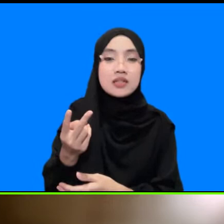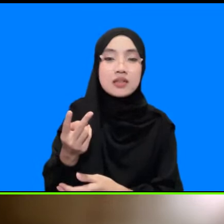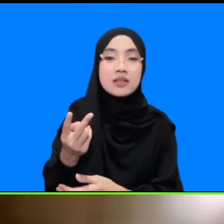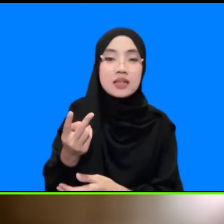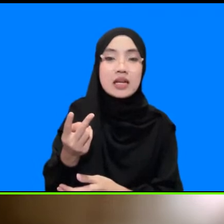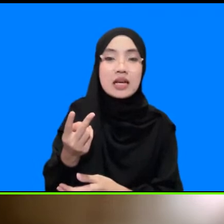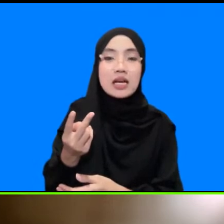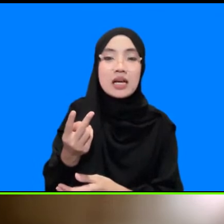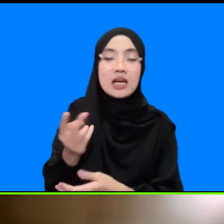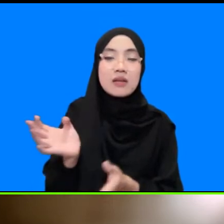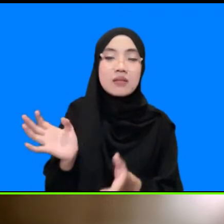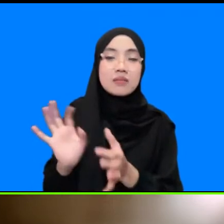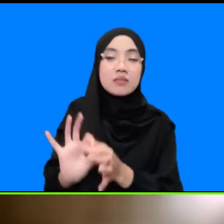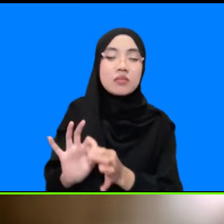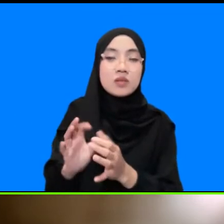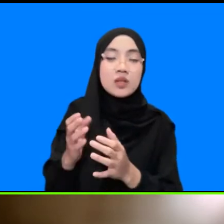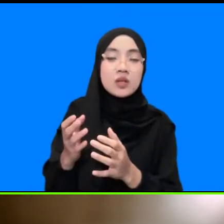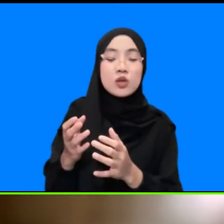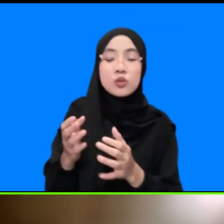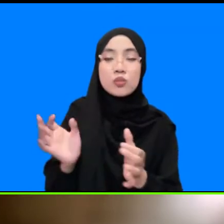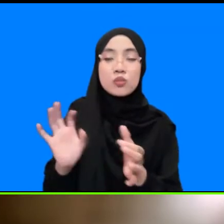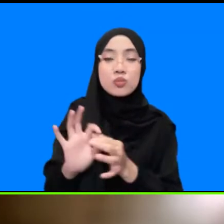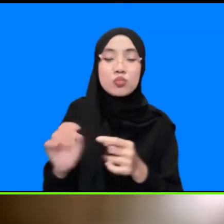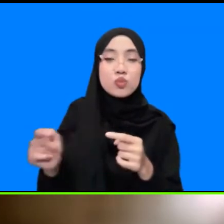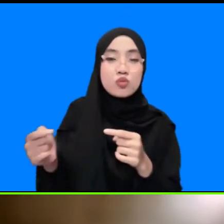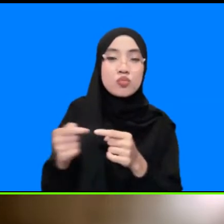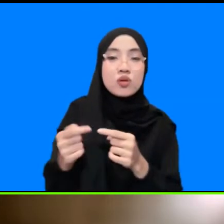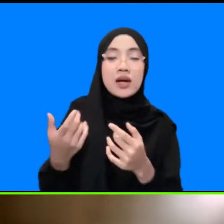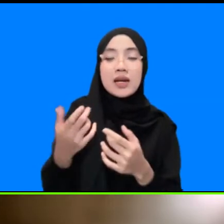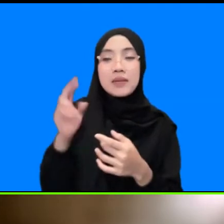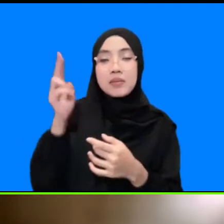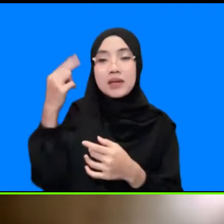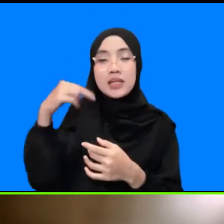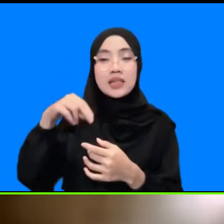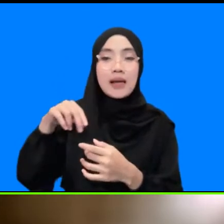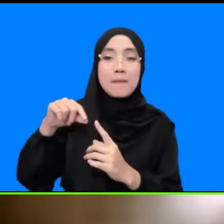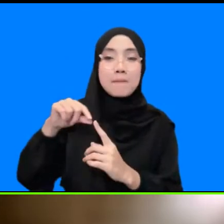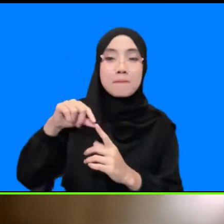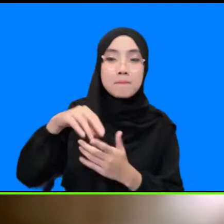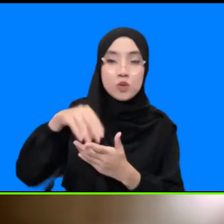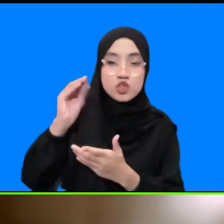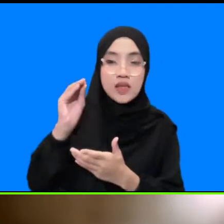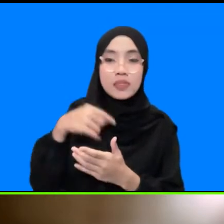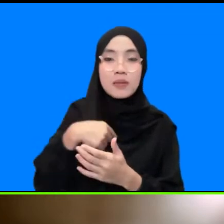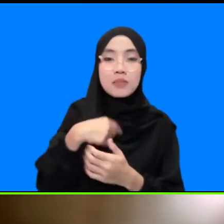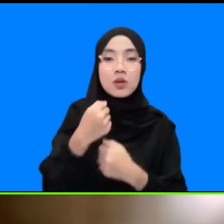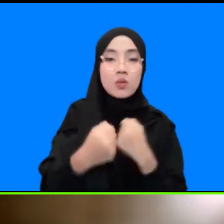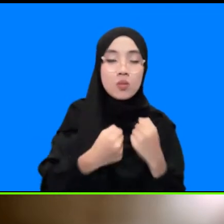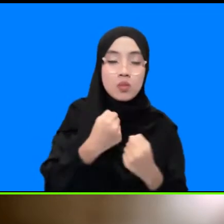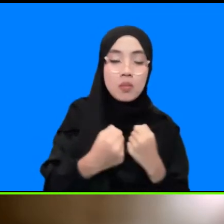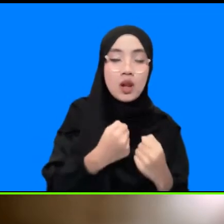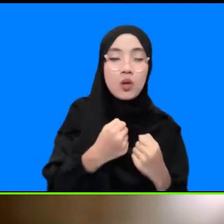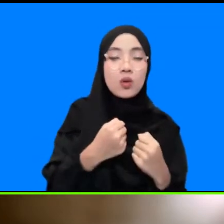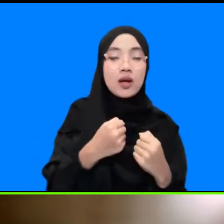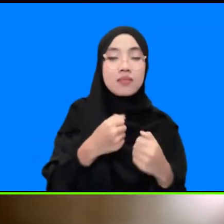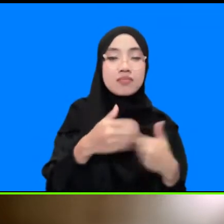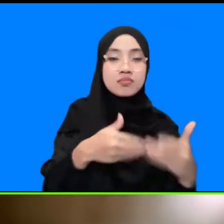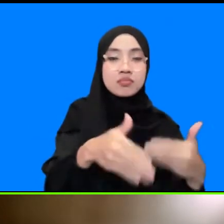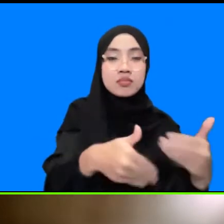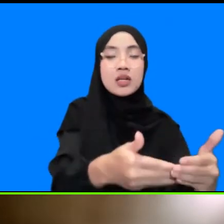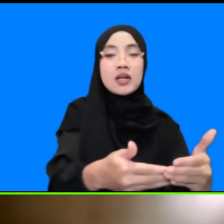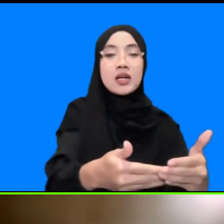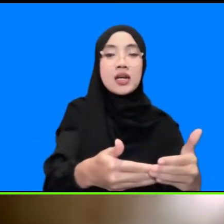interkoneksi atau integrasi terhadap pemerintah pusat kami sebagai operaktor pelaksana pemberian